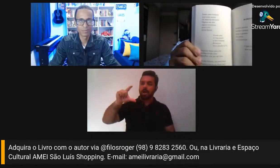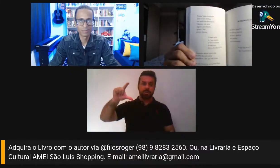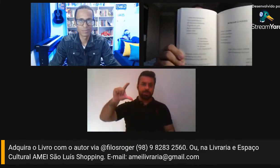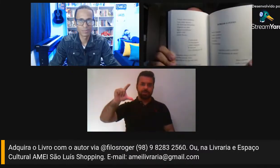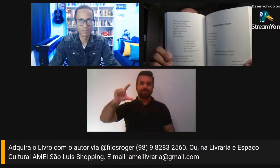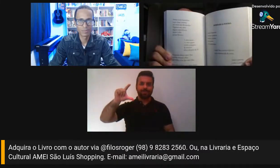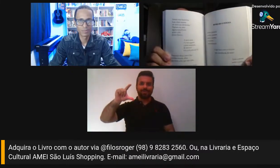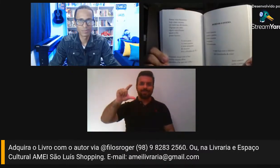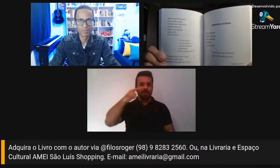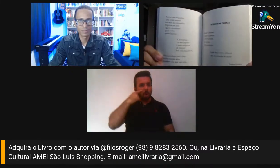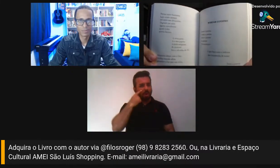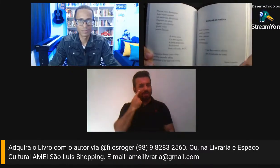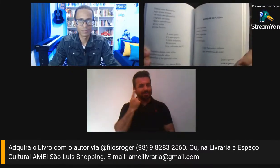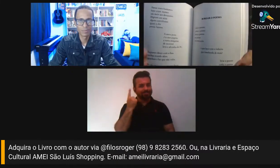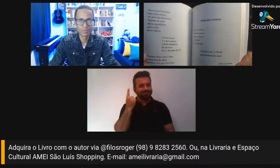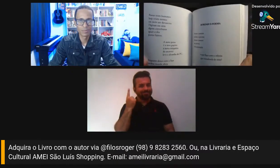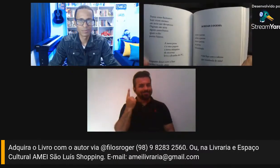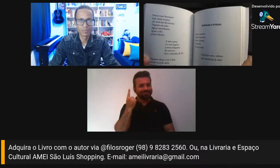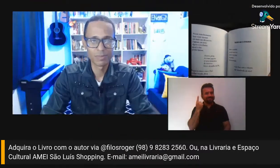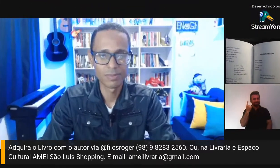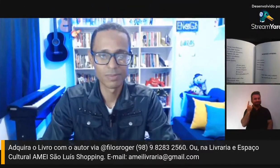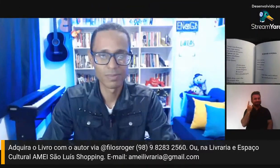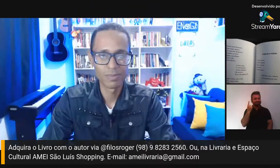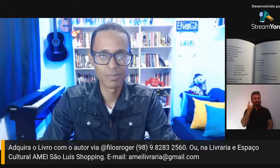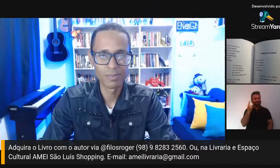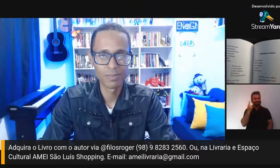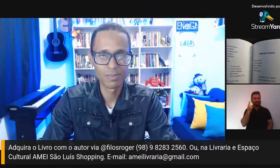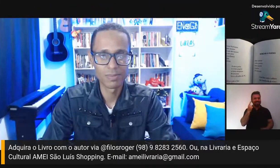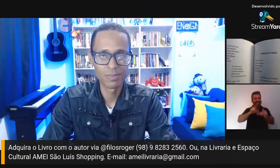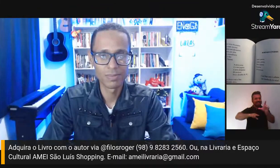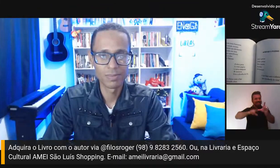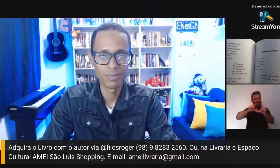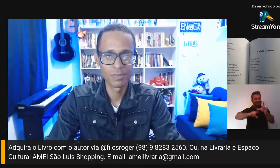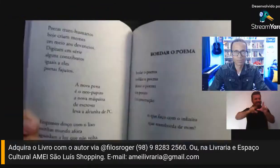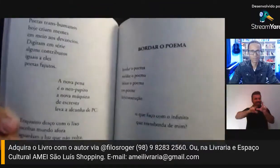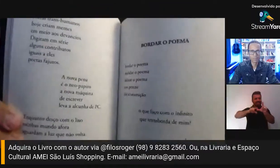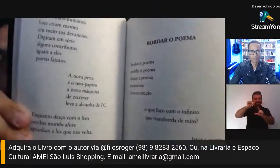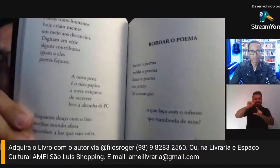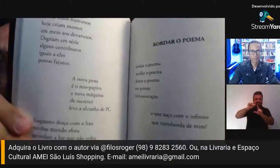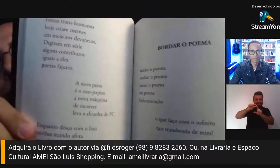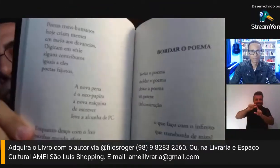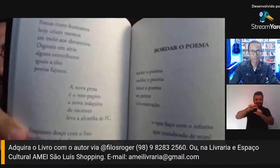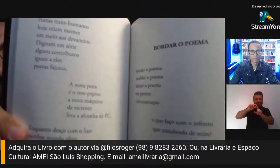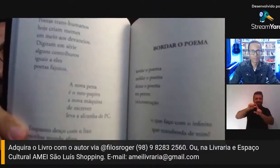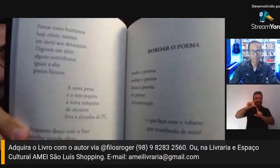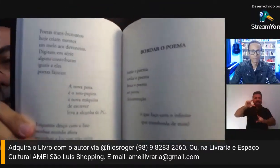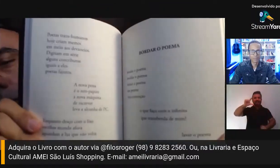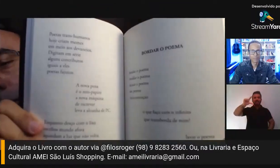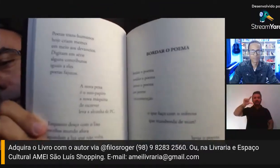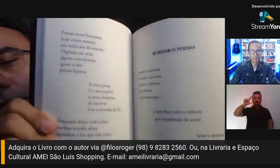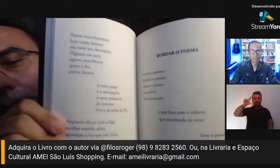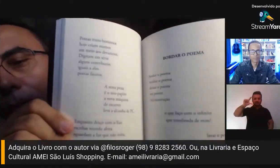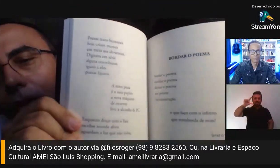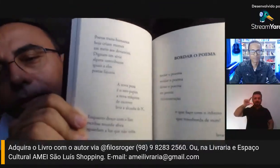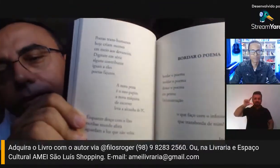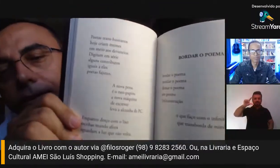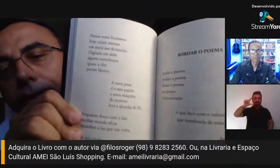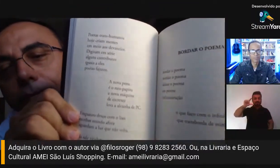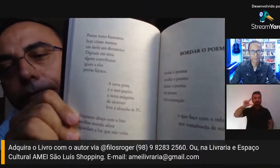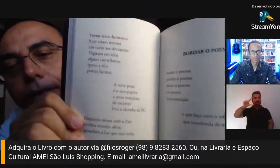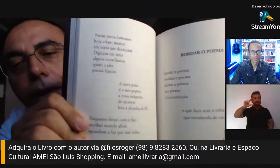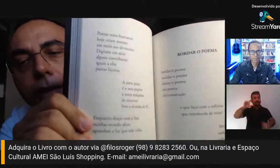letras bem grandes, bem maiores, do que geralmente a gente encontra nos livros de